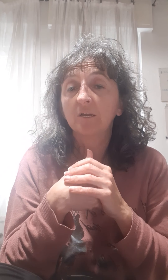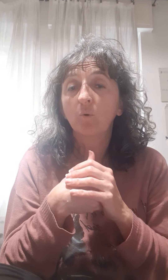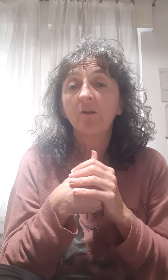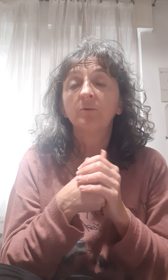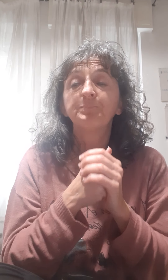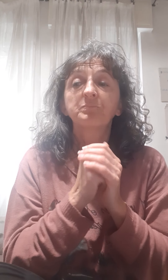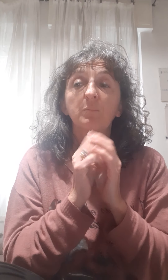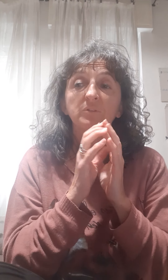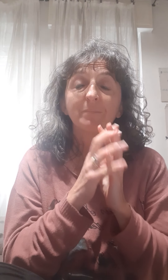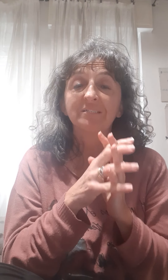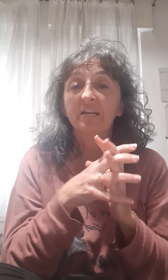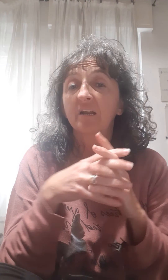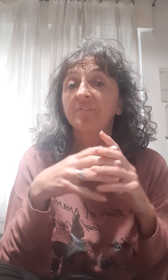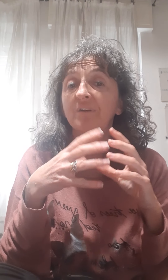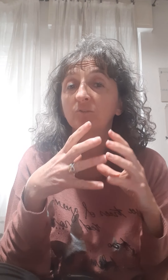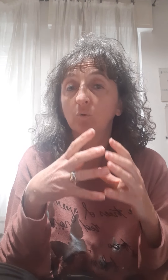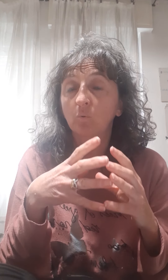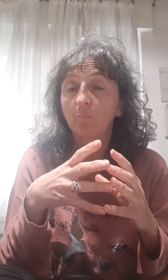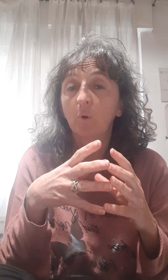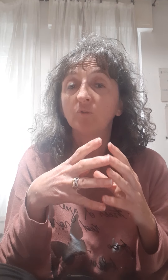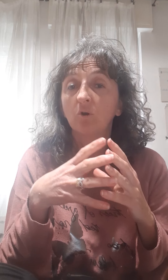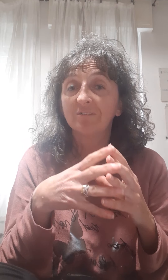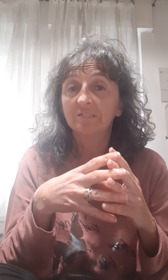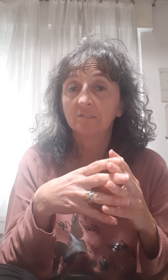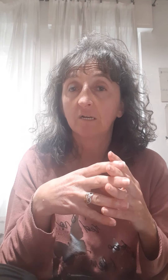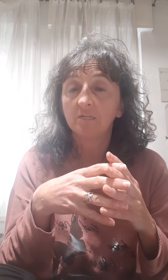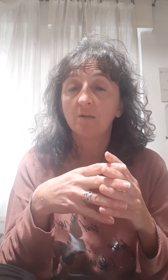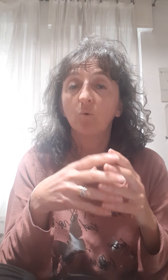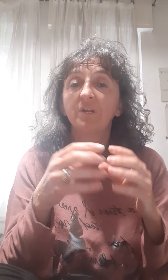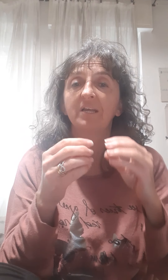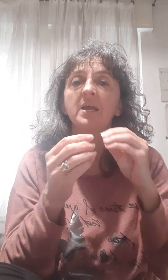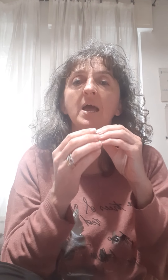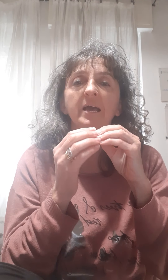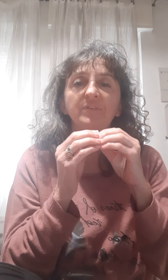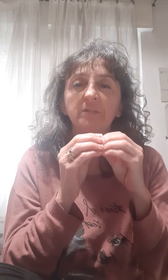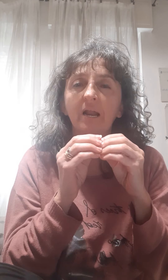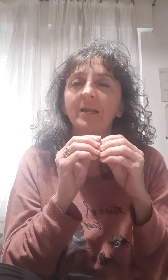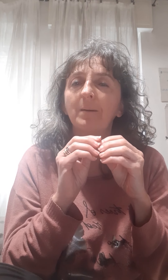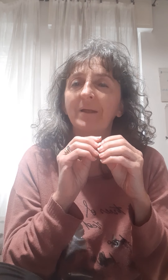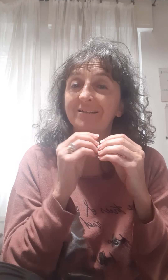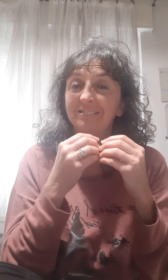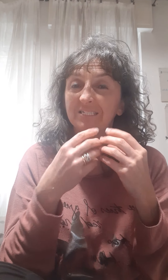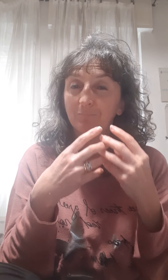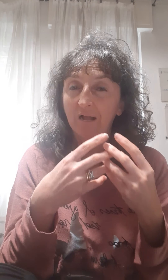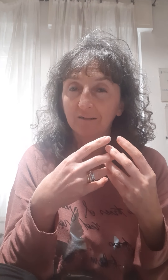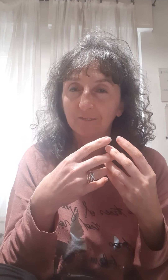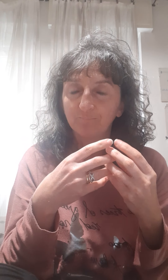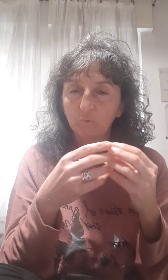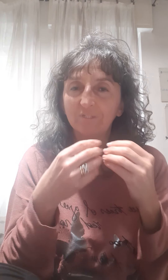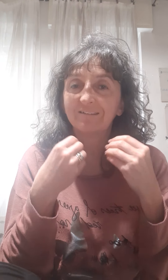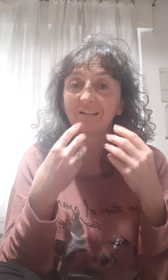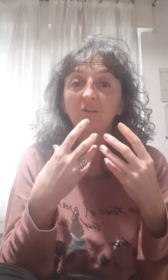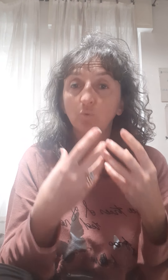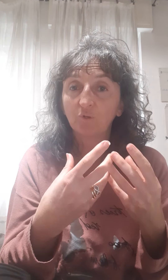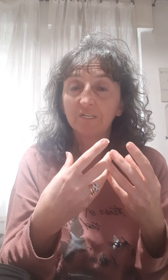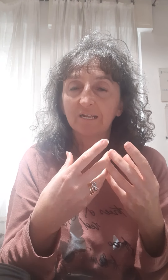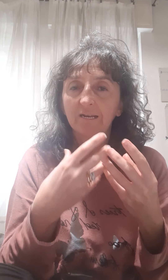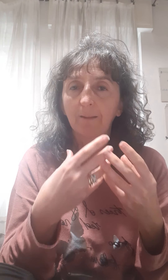anche quello potrebbe essere ravvivato con un po' di olio essenziale di limone che eviterà che la pelle si spacchi, quindi andrà a nutrire la